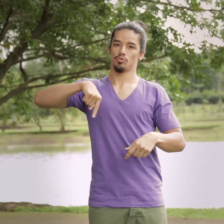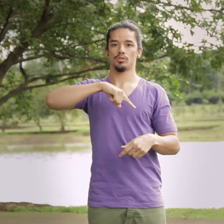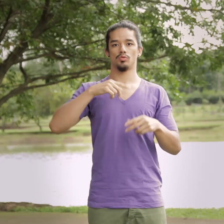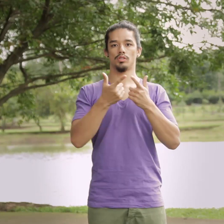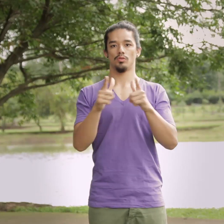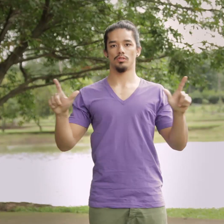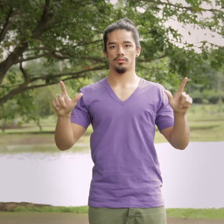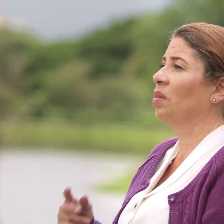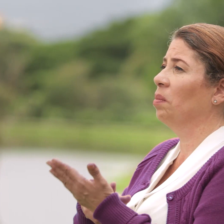nuestra lengua.